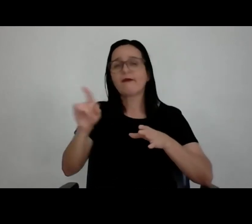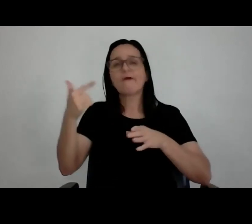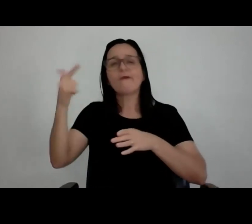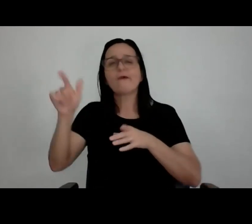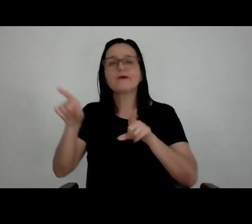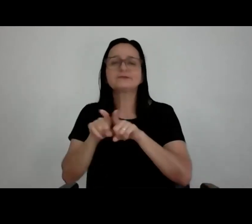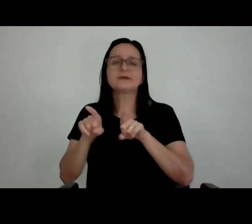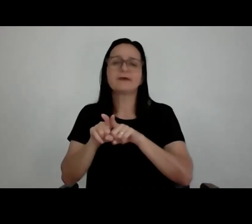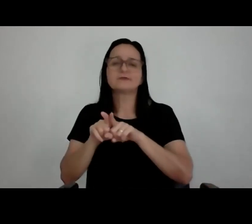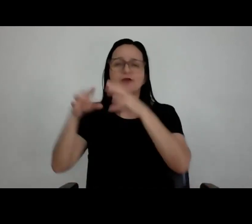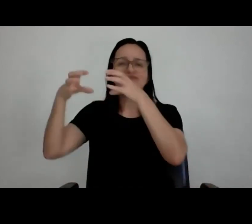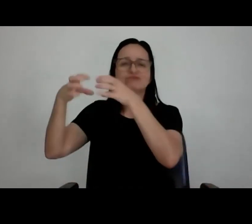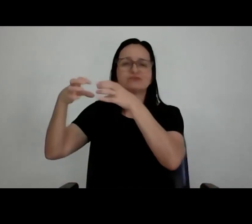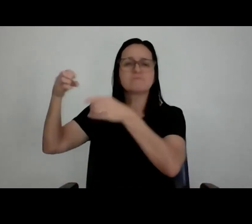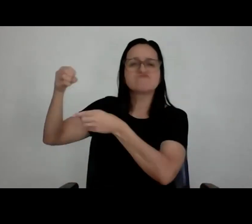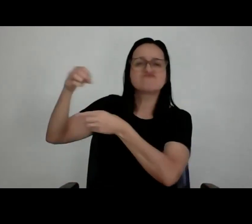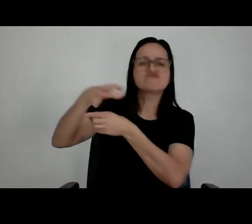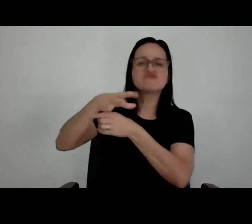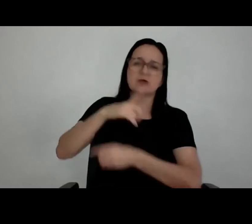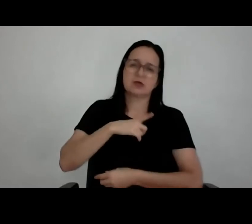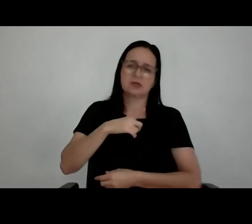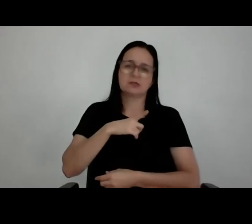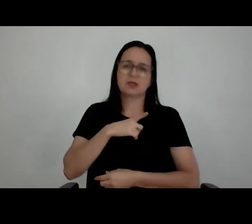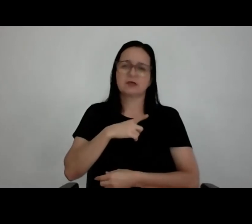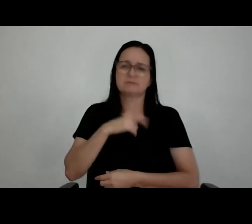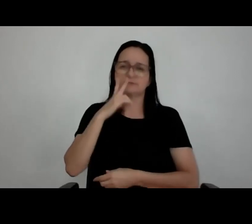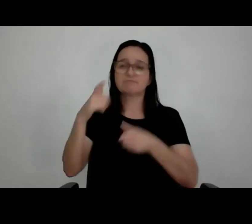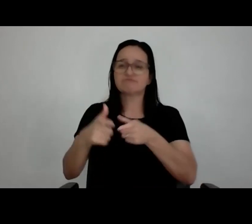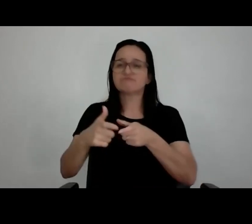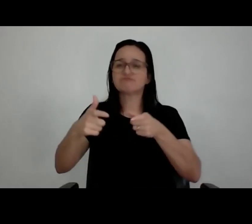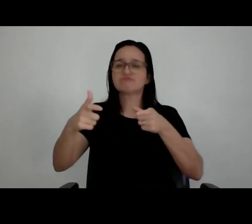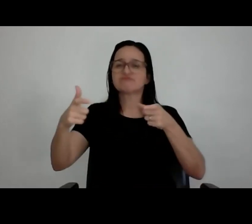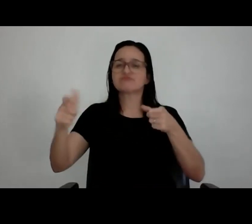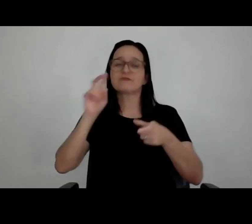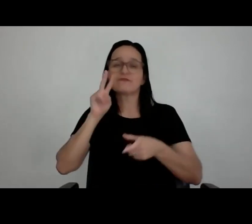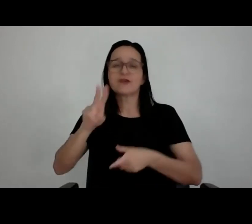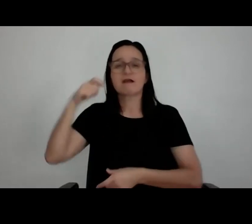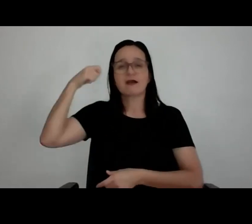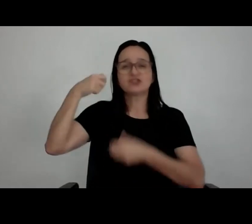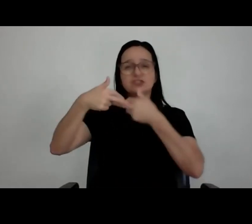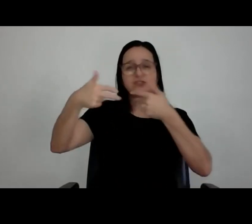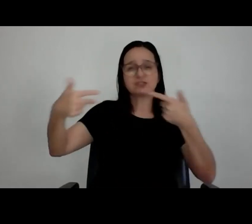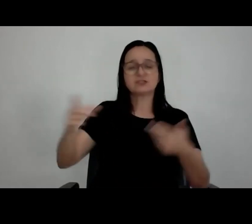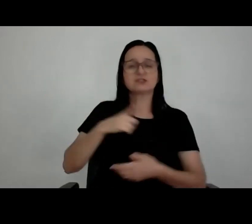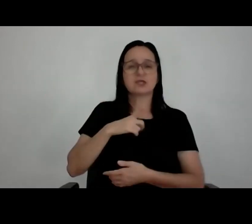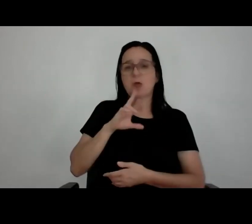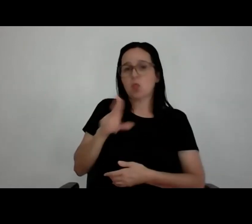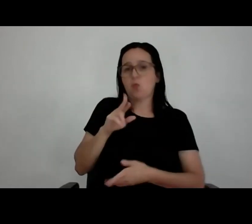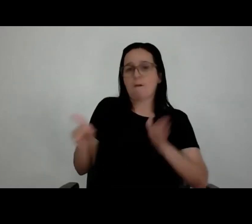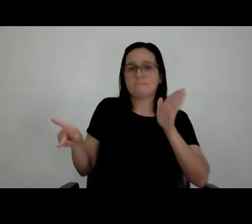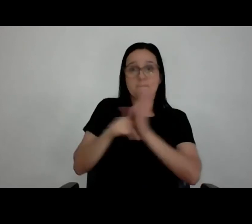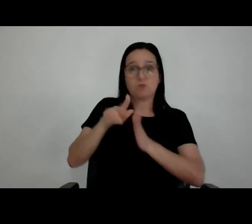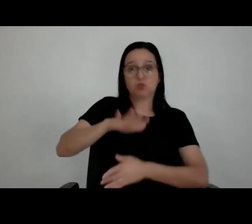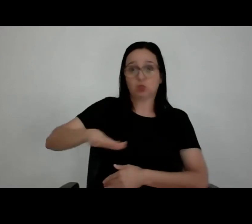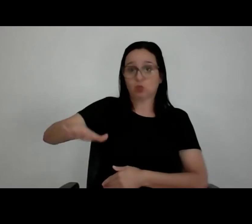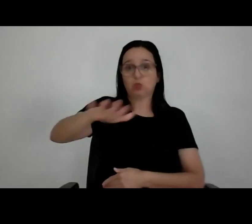no palco, só para reproduzir a imagem, ampliar a imagem do artista, mas não necessariamente é o palco de LED. A gente